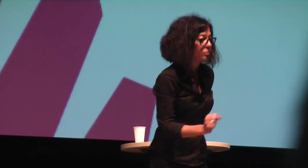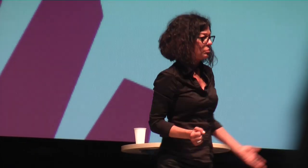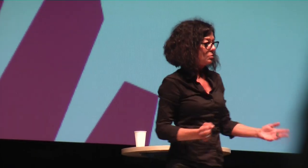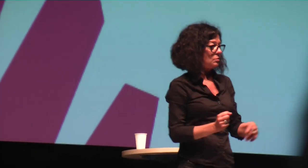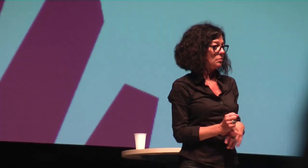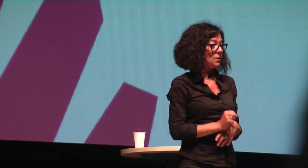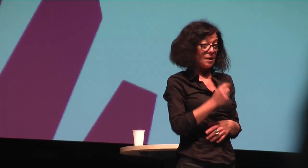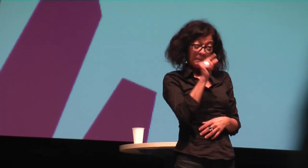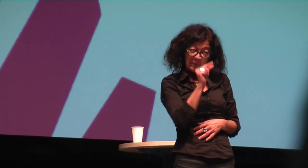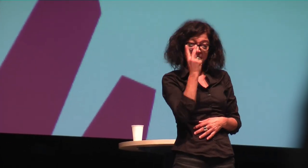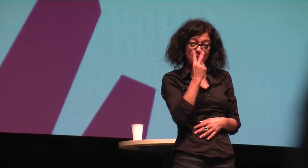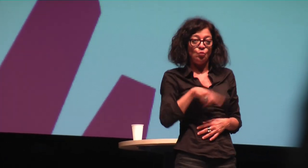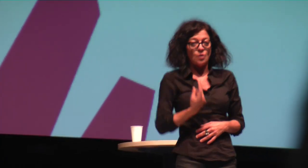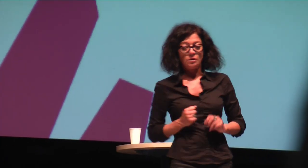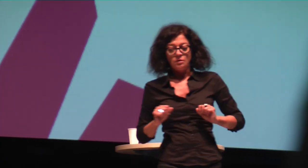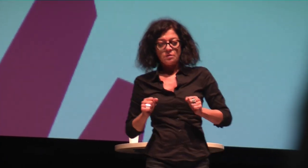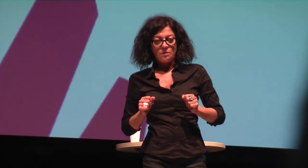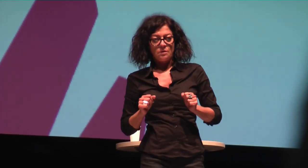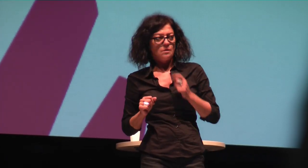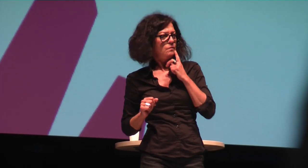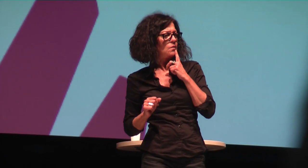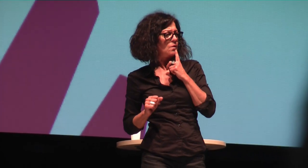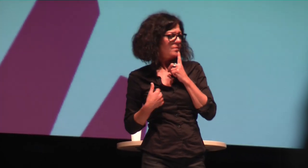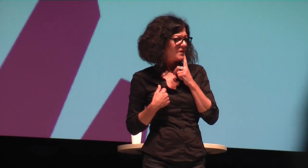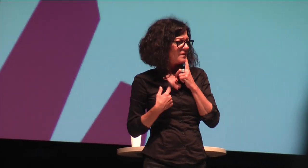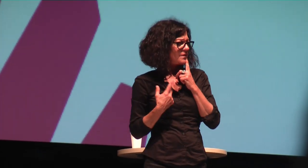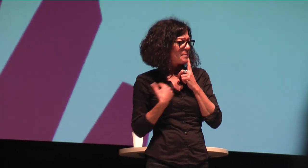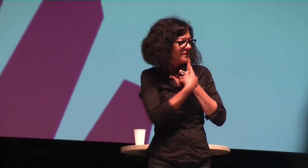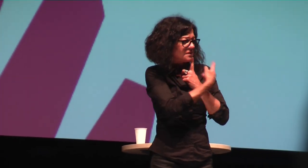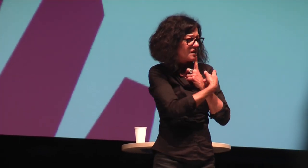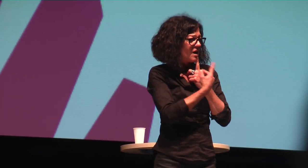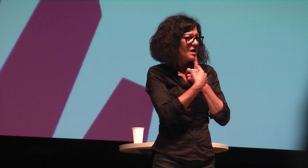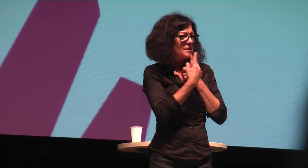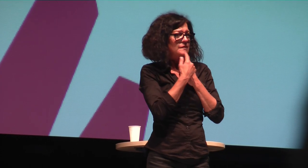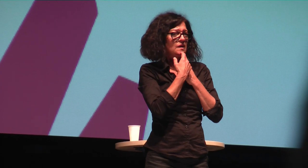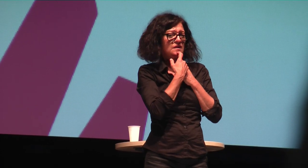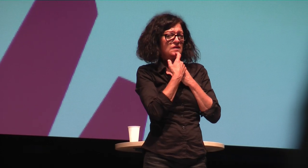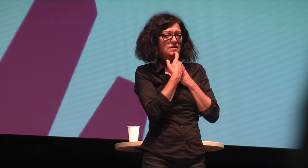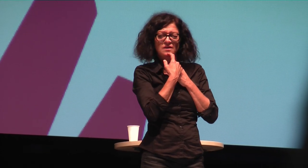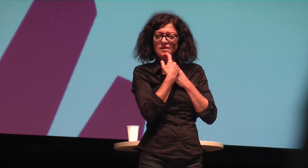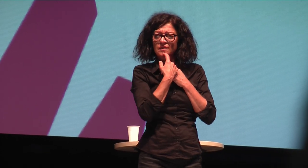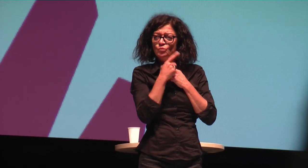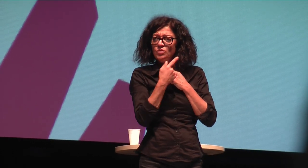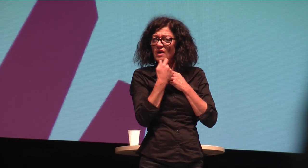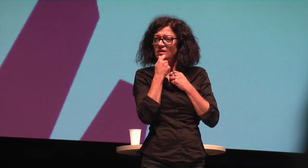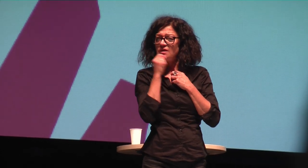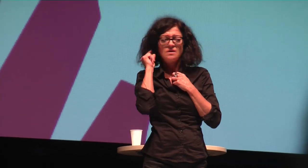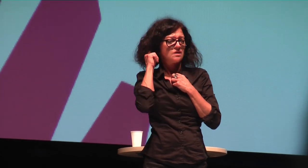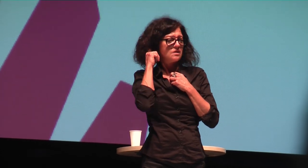Also, ich sage immer, ein bisschen verstehen gibt es nicht. Das gibt es einfach nicht. Also, dass man sagt, was hat ihr denn jetzt gerade eben gesagt? Habe ich das jetzt